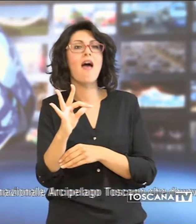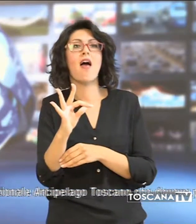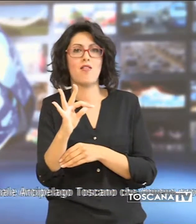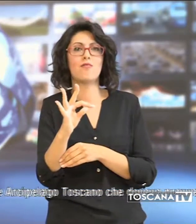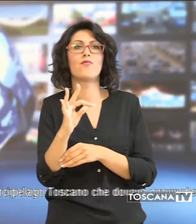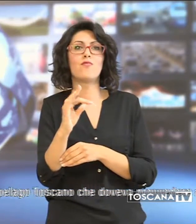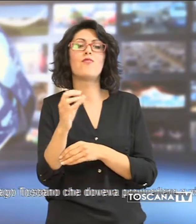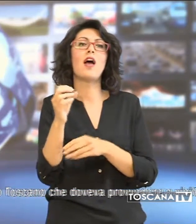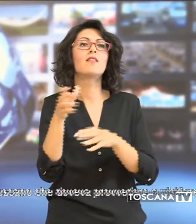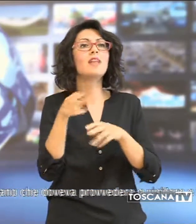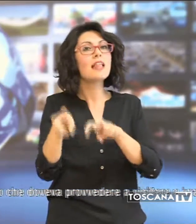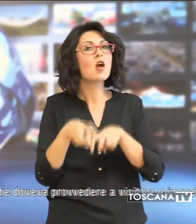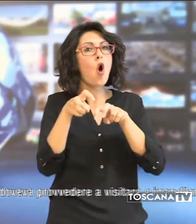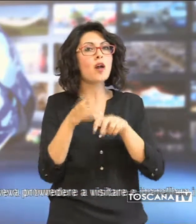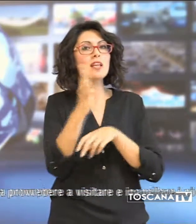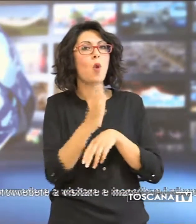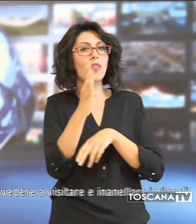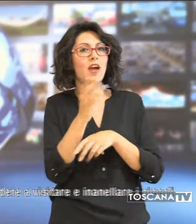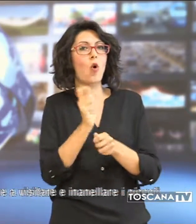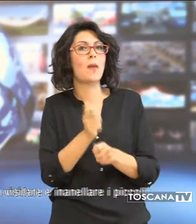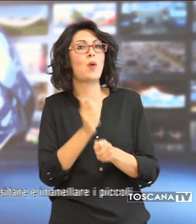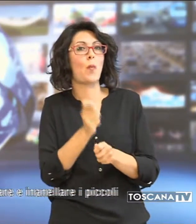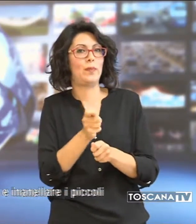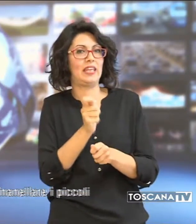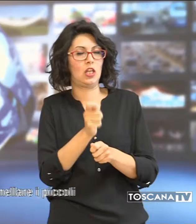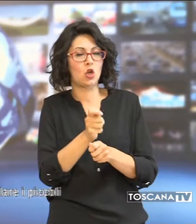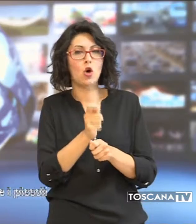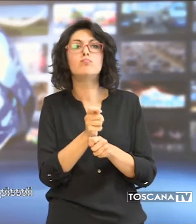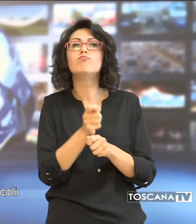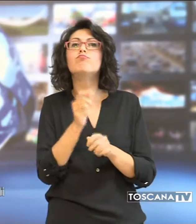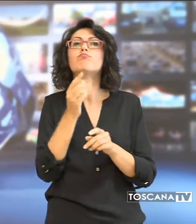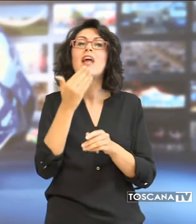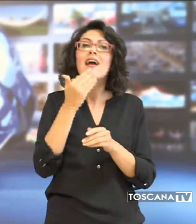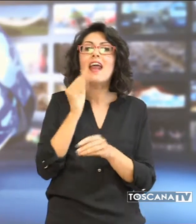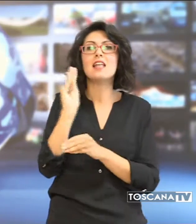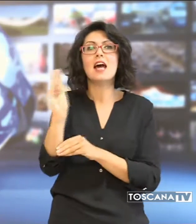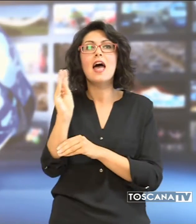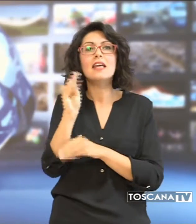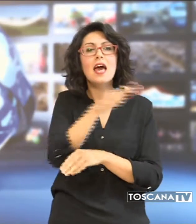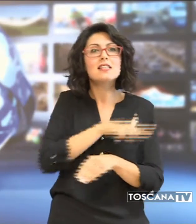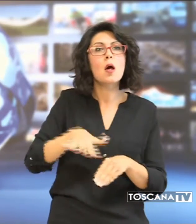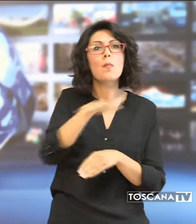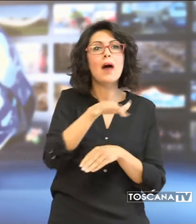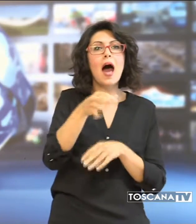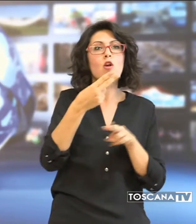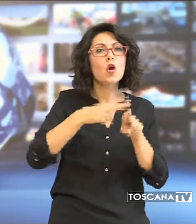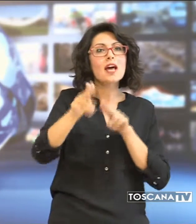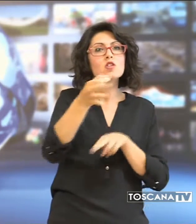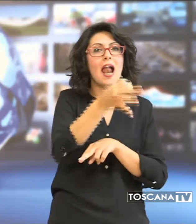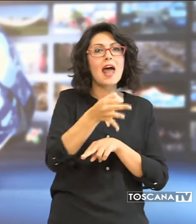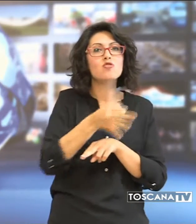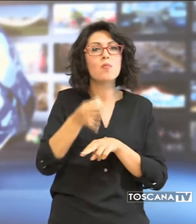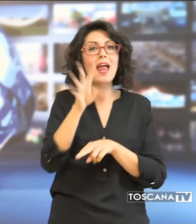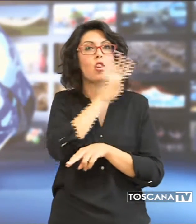orti del Bottegone a Piombino su richiesta del Parco Nazionale dell'Arcipelago Toscano